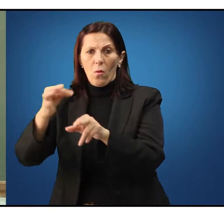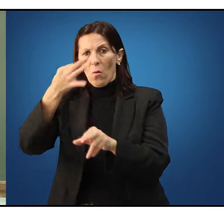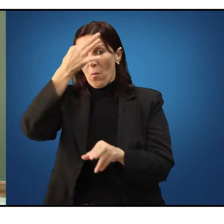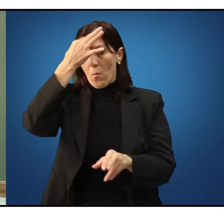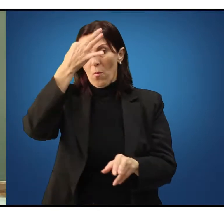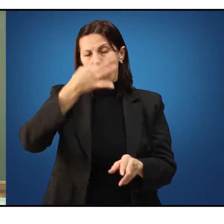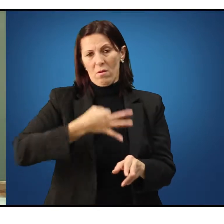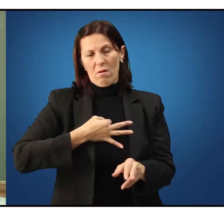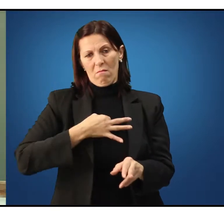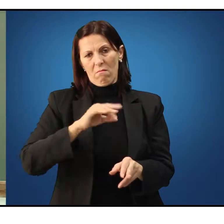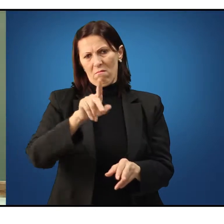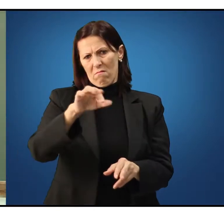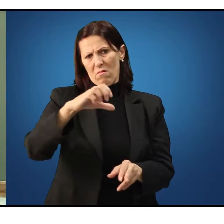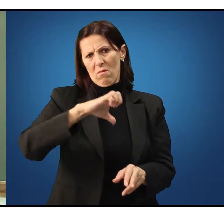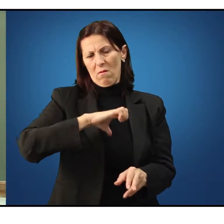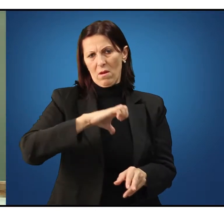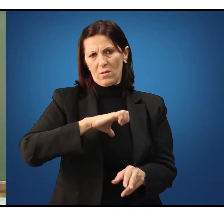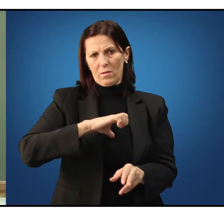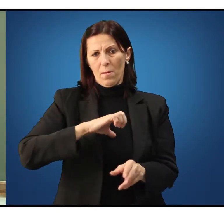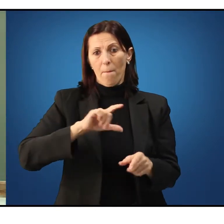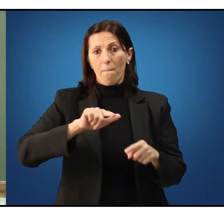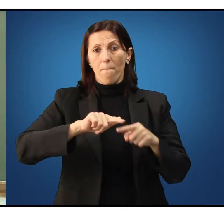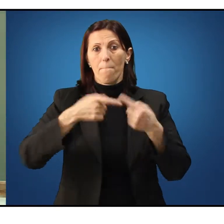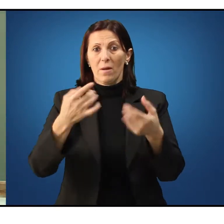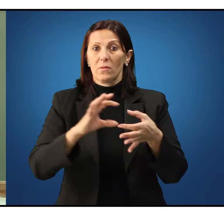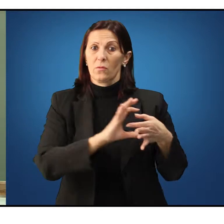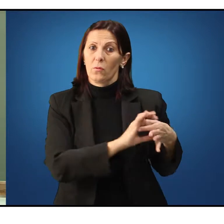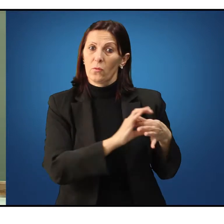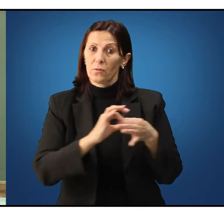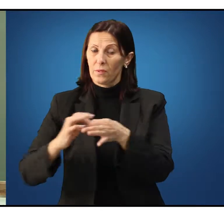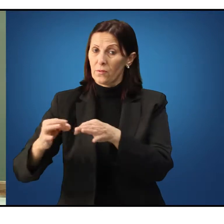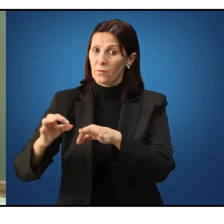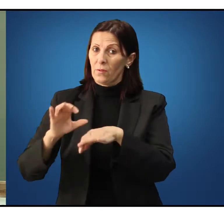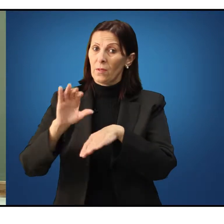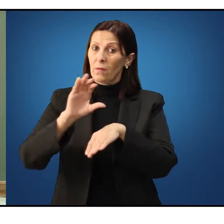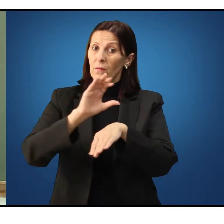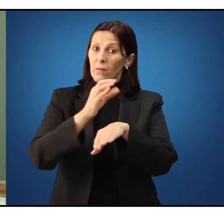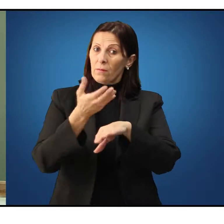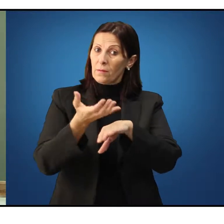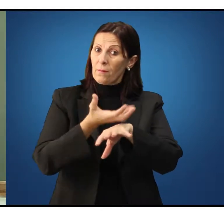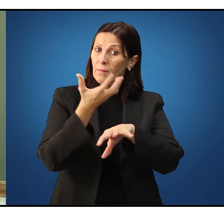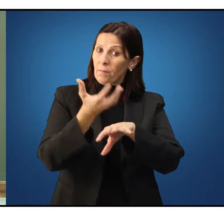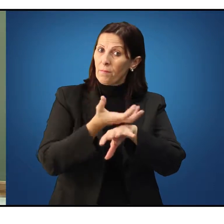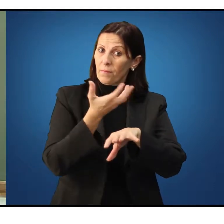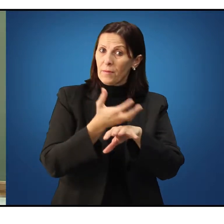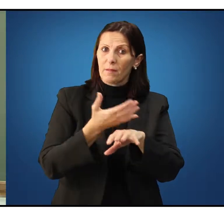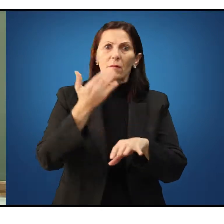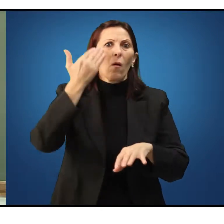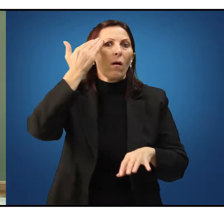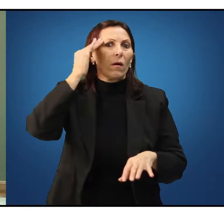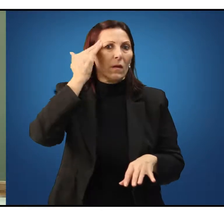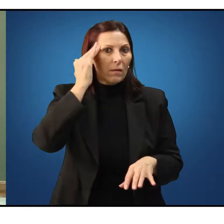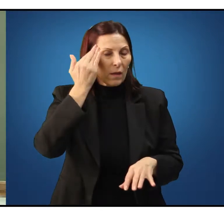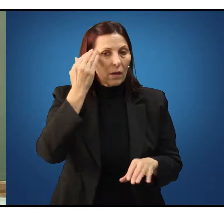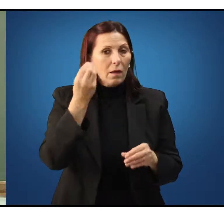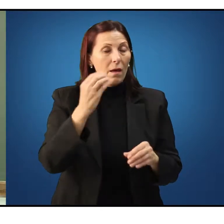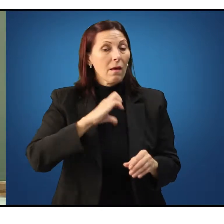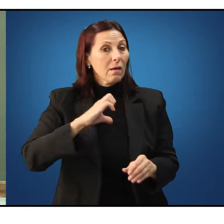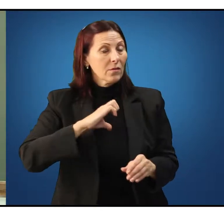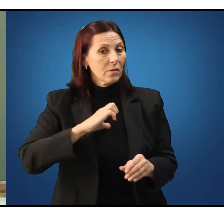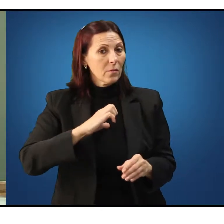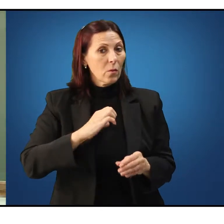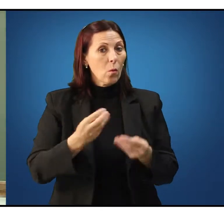Entretanto, no contexto da nossa disciplina, nós estaremos entendendo ética